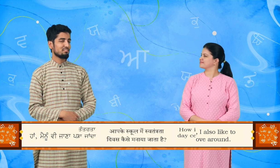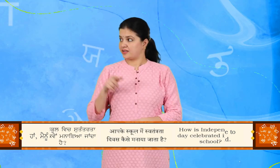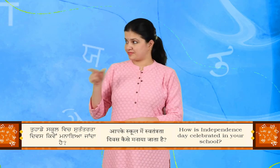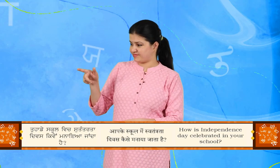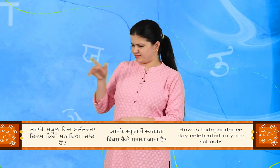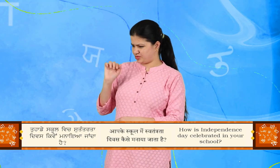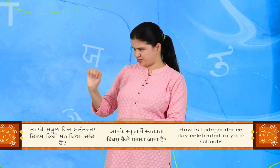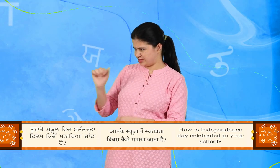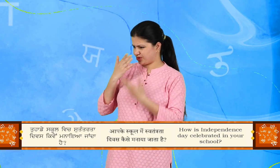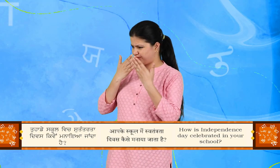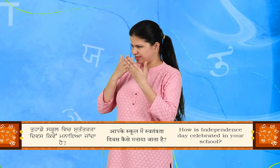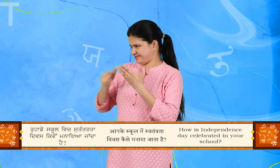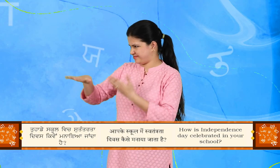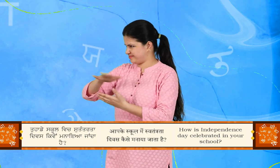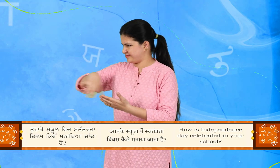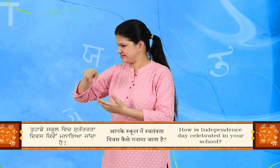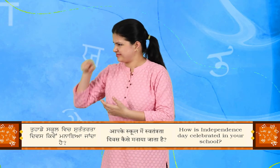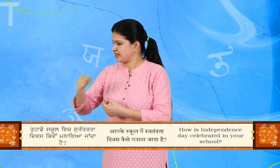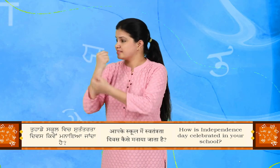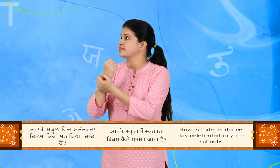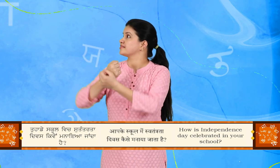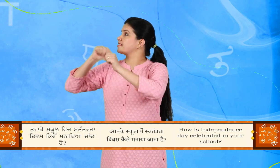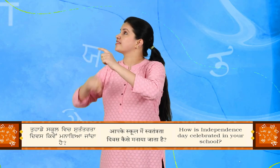तोड़े स्कूल विच सतंत्रता दिवस किमें मनाया जानदा है.